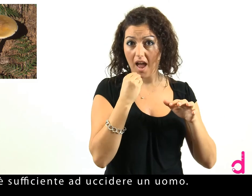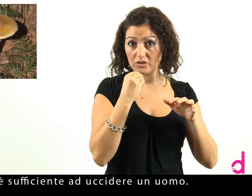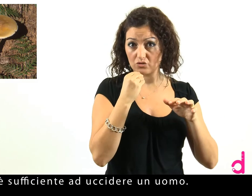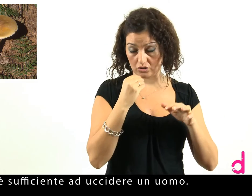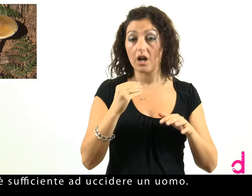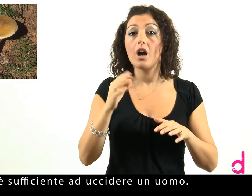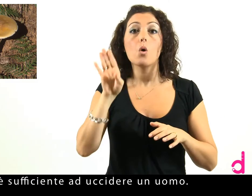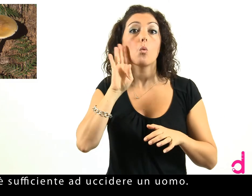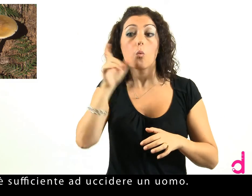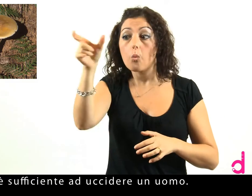uccidere un uomo.